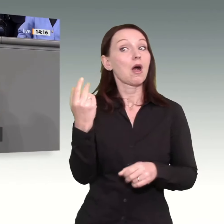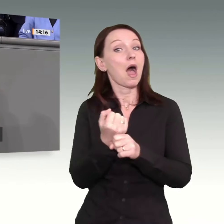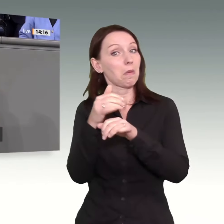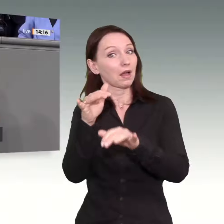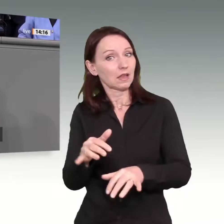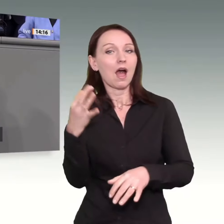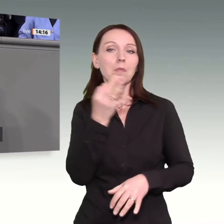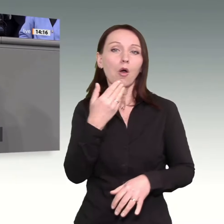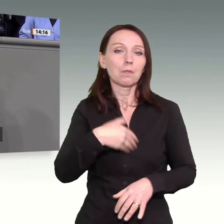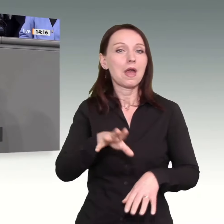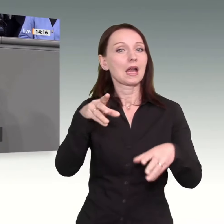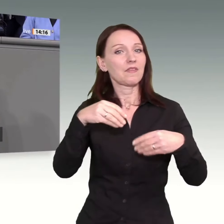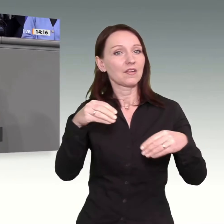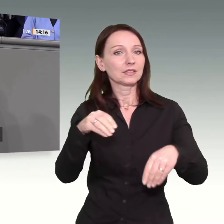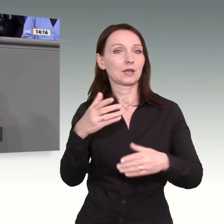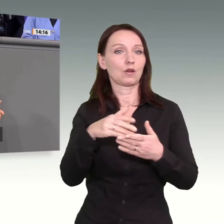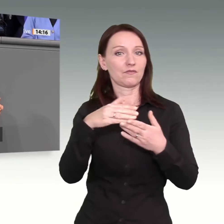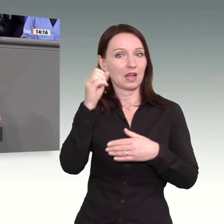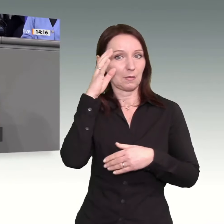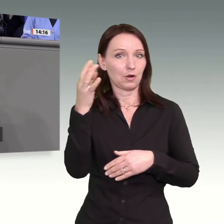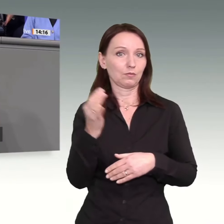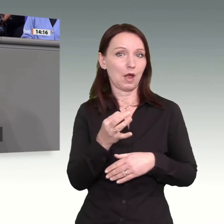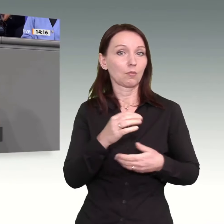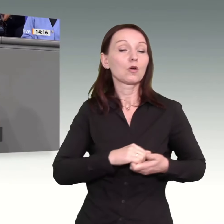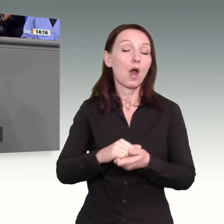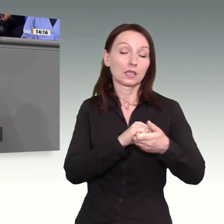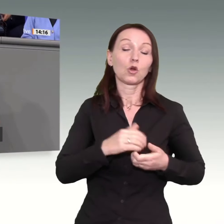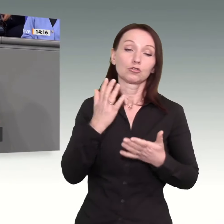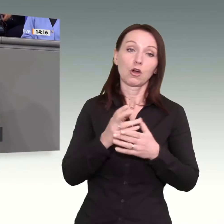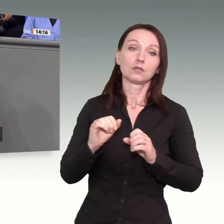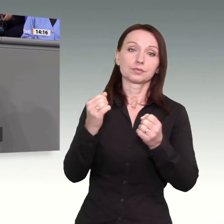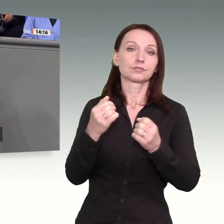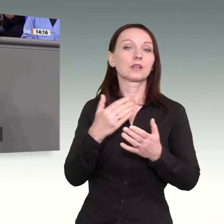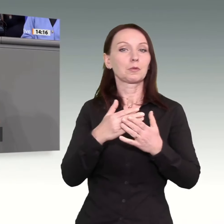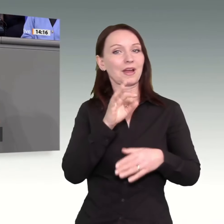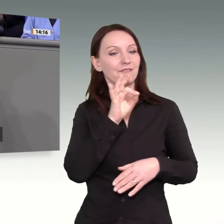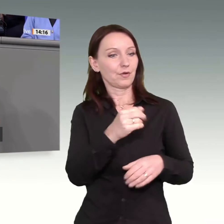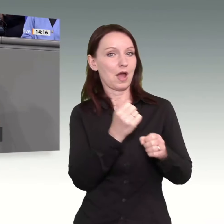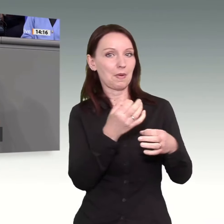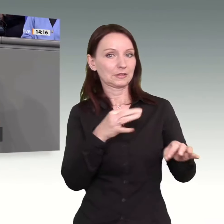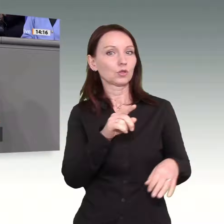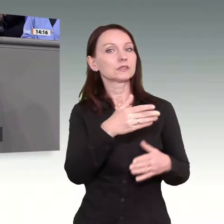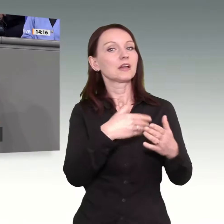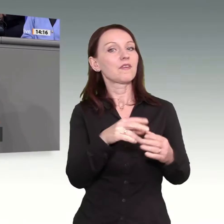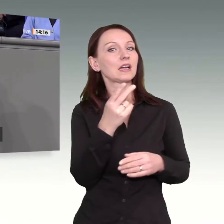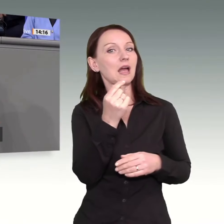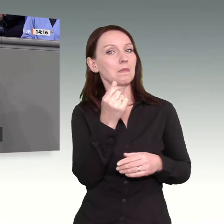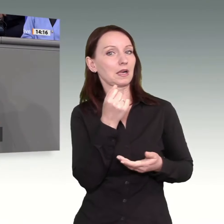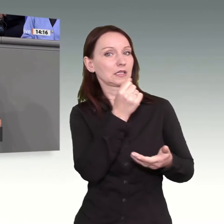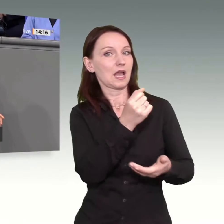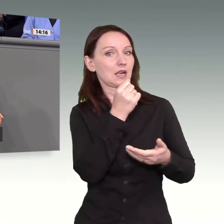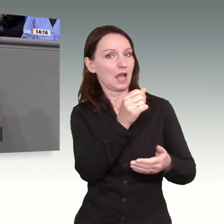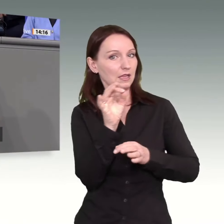hat da schon einiges gemacht. Einführung eines Weiterbildungsgeldes für Arbeitslose, Verbesserung der Förderung für Weiterbildung für Erwerbstätige